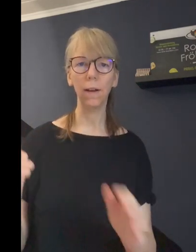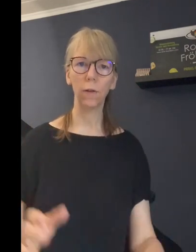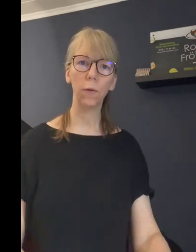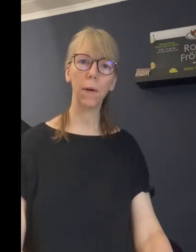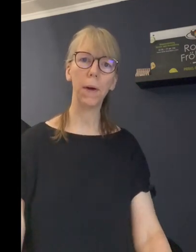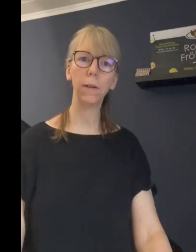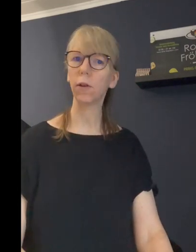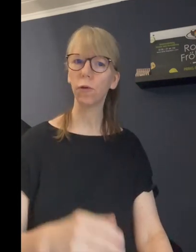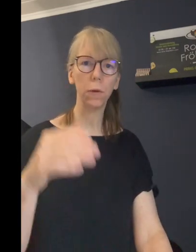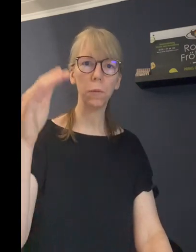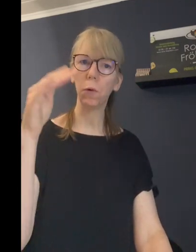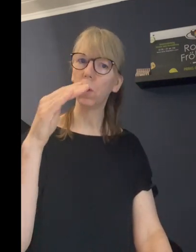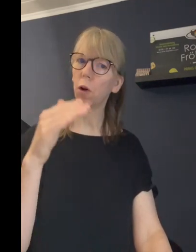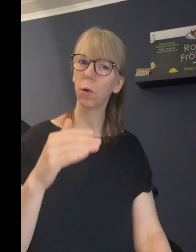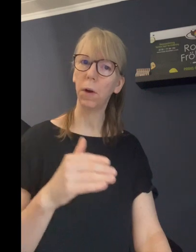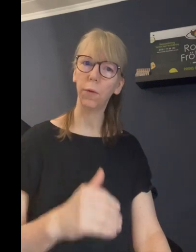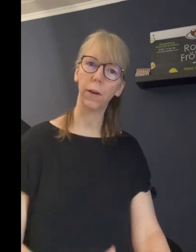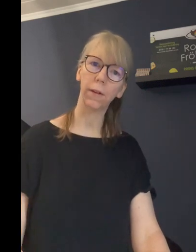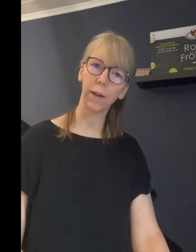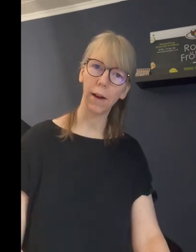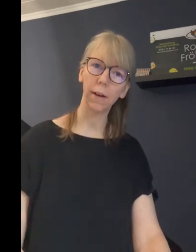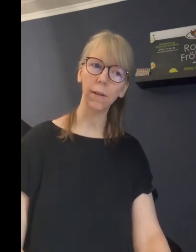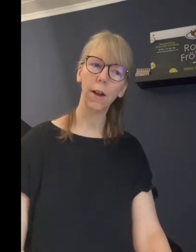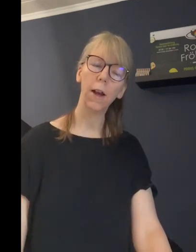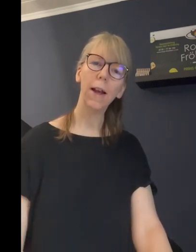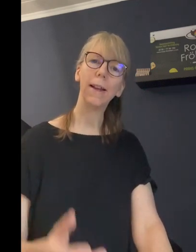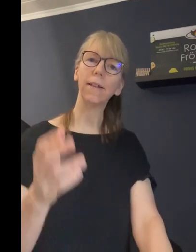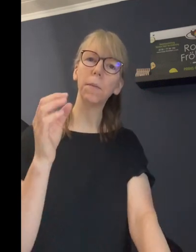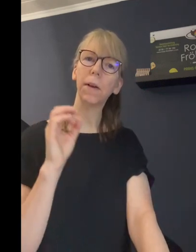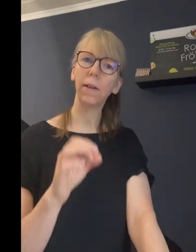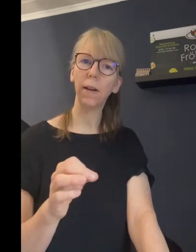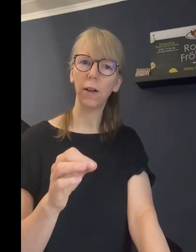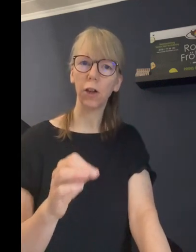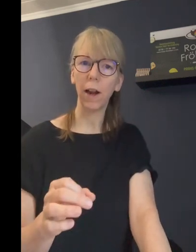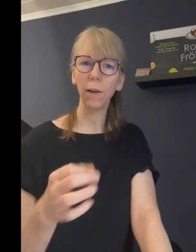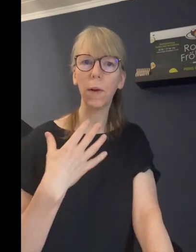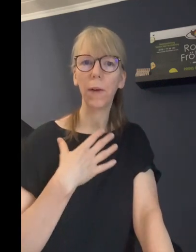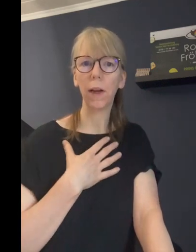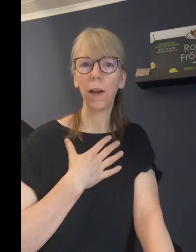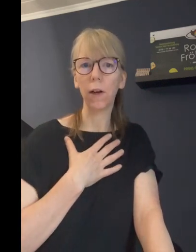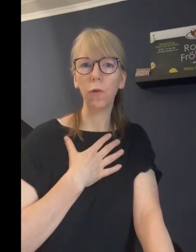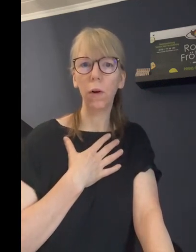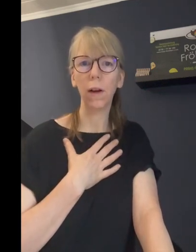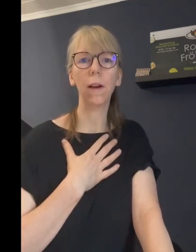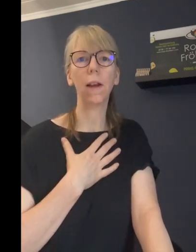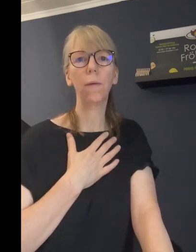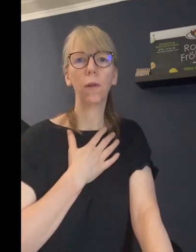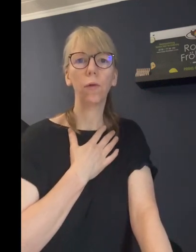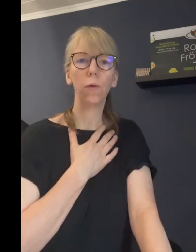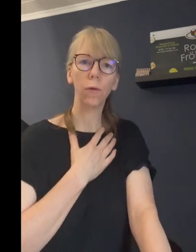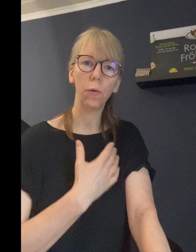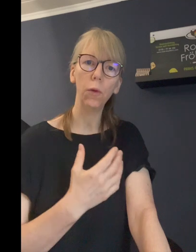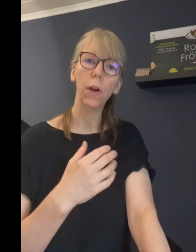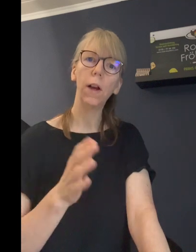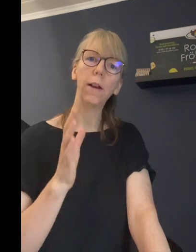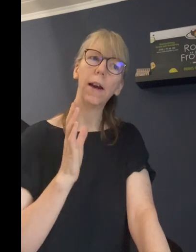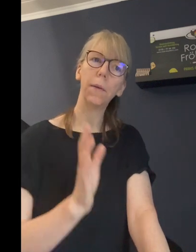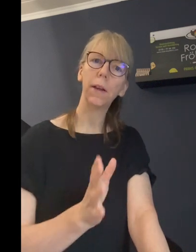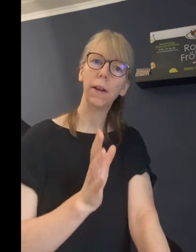zu der Mahlzeit zum Beispiel oder auch im Laufe des Tages. Das ist per se nicht schlecht, weil wir ja der Natur nachgehen, was tut uns gut. Da habe ich in der